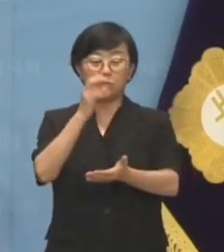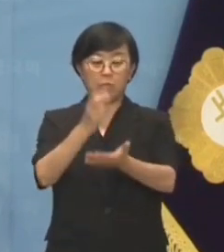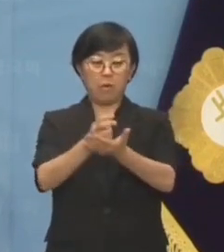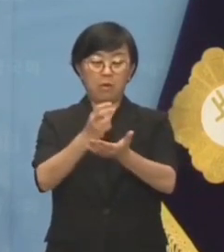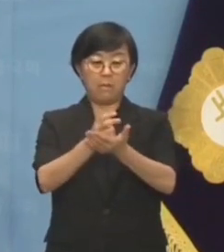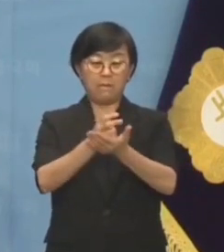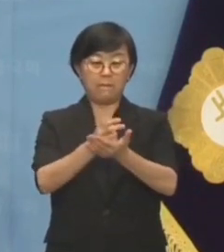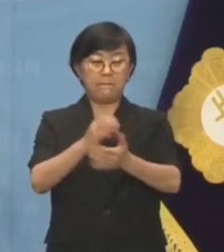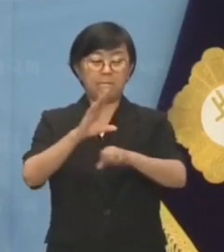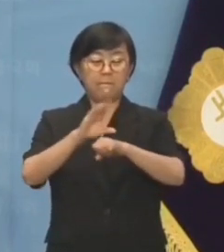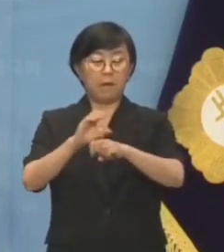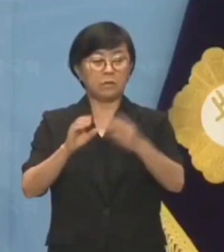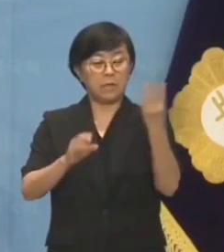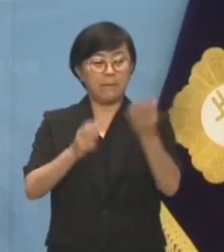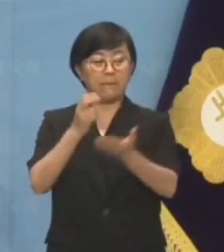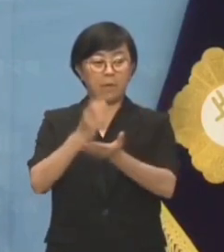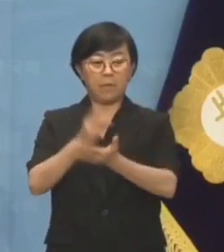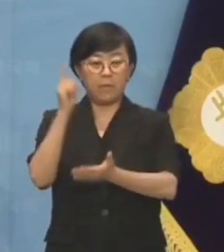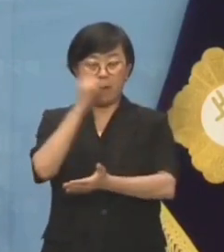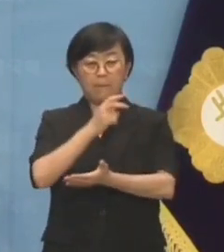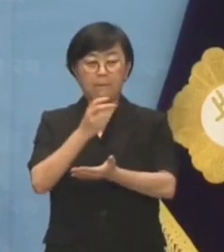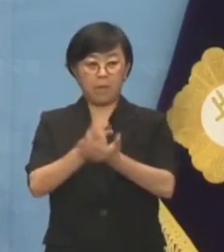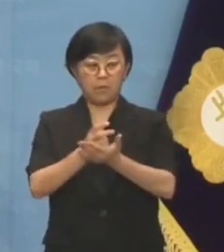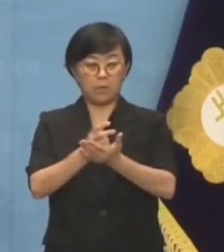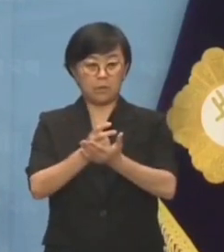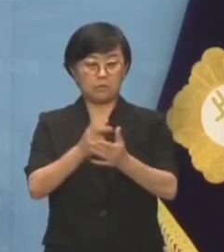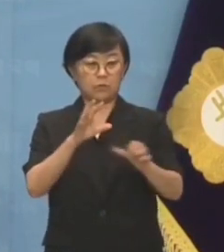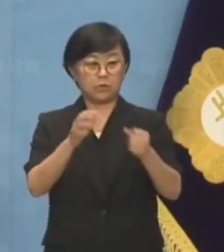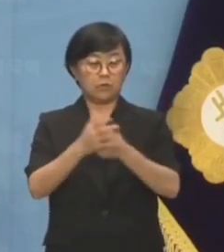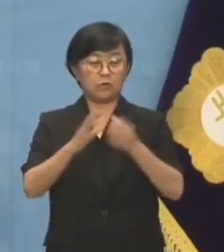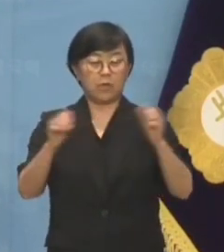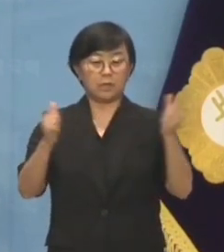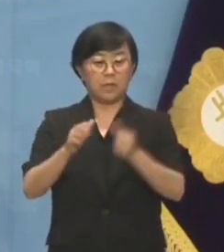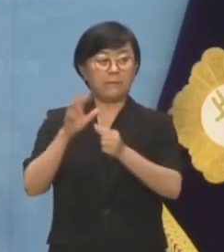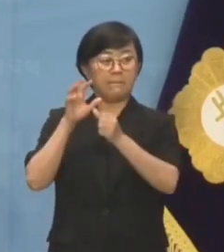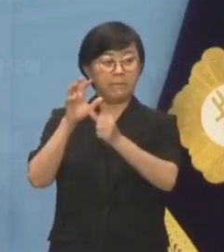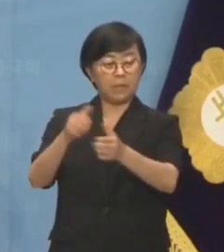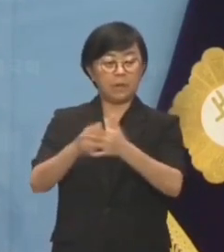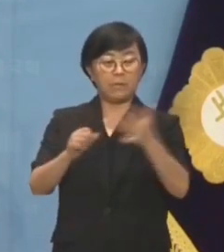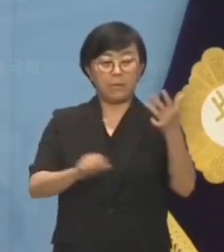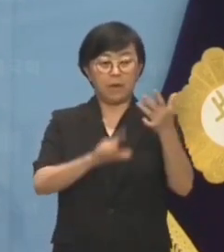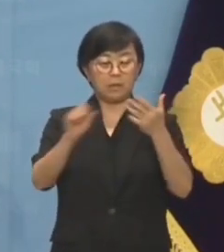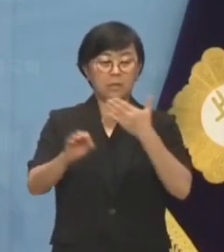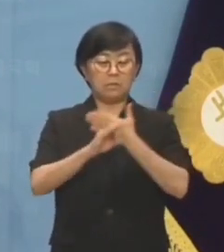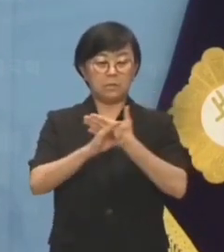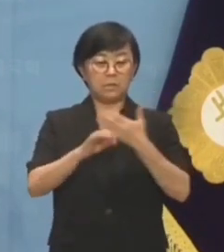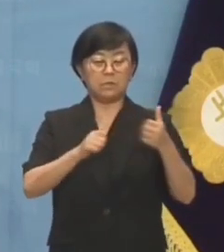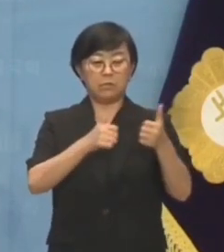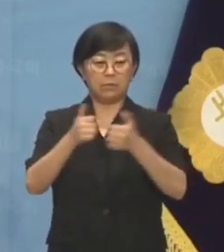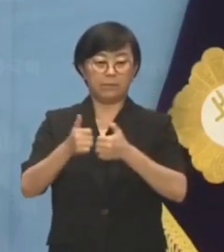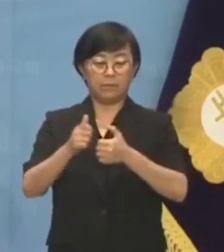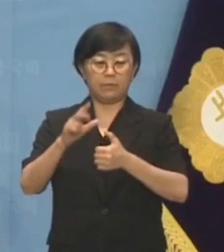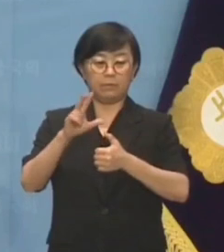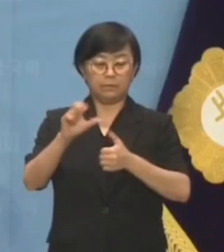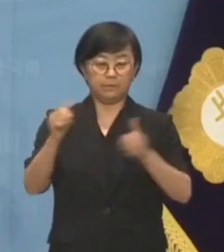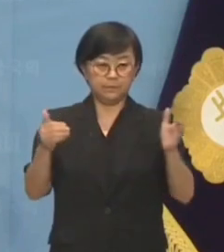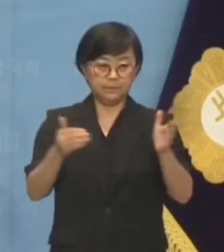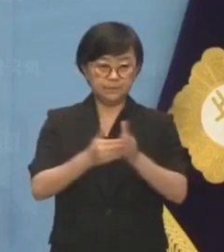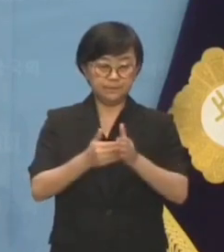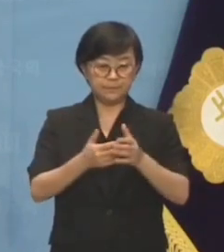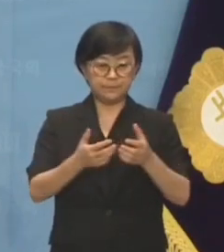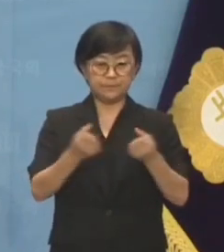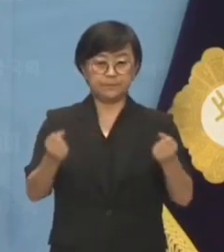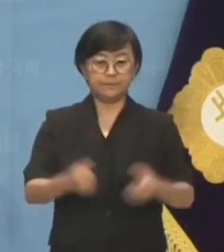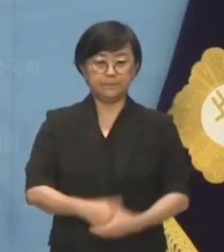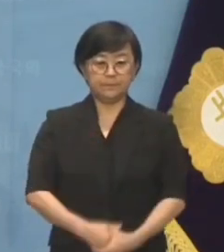봉투법, 방송 3법과 같은 악법을 무기로 국회의장을 압박해 8월 임시회를 25일까지로